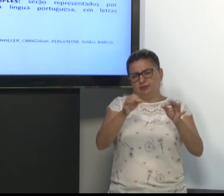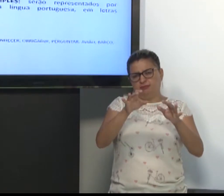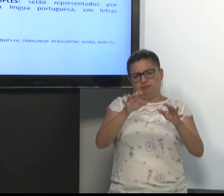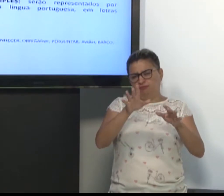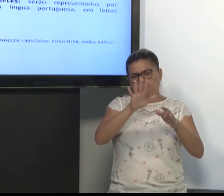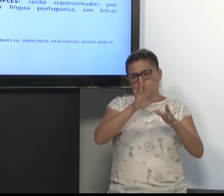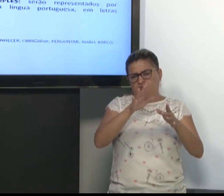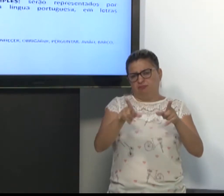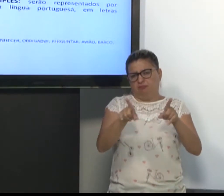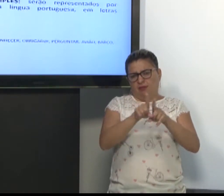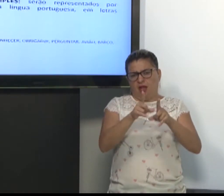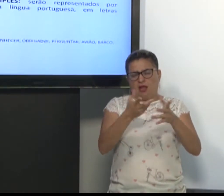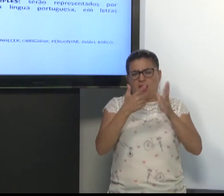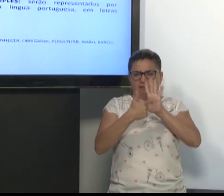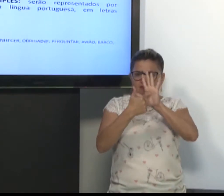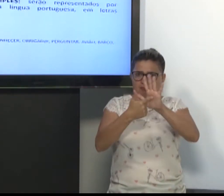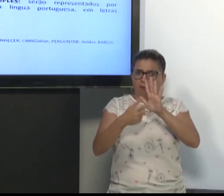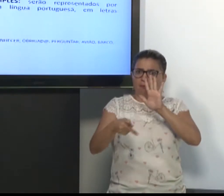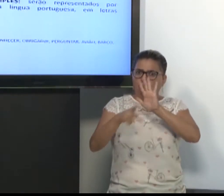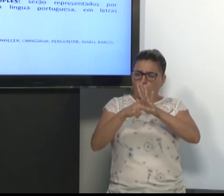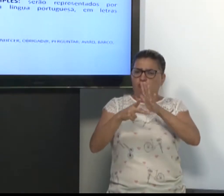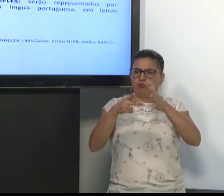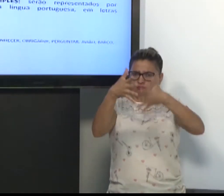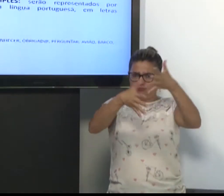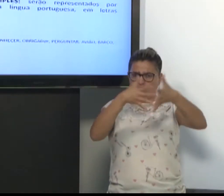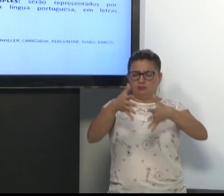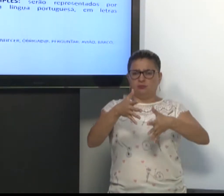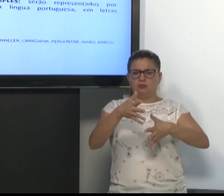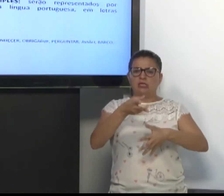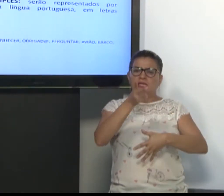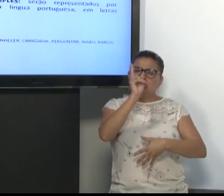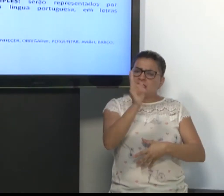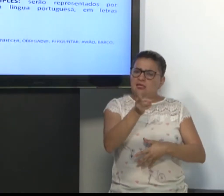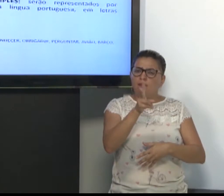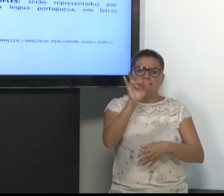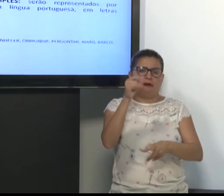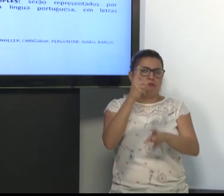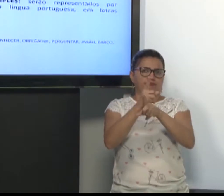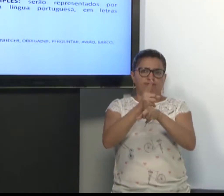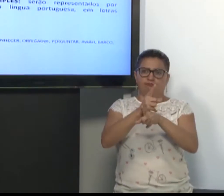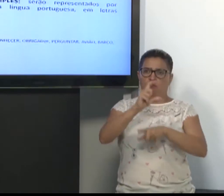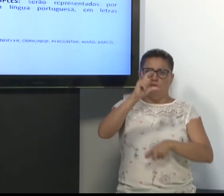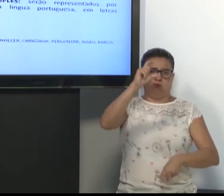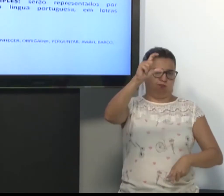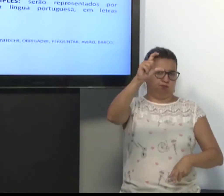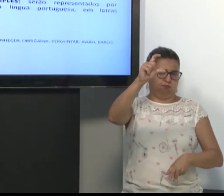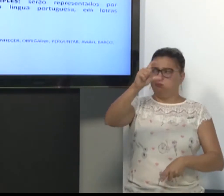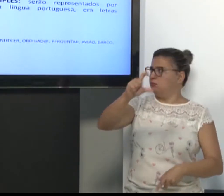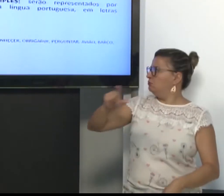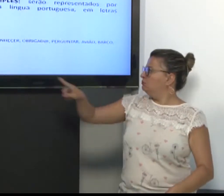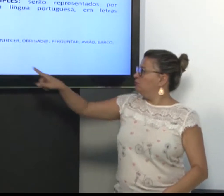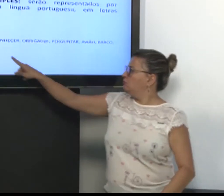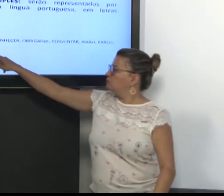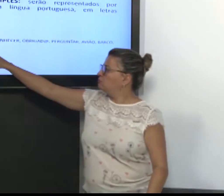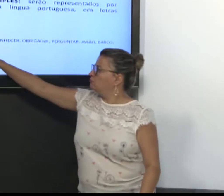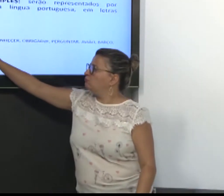Eu vou mostrar para vocês também aqui em língua de sinais. Você vai encontrar com a letra maiúscula. Se for escrito.